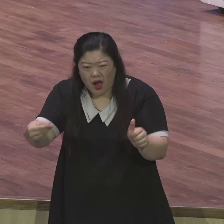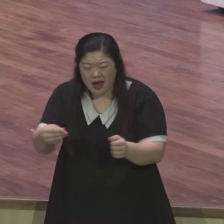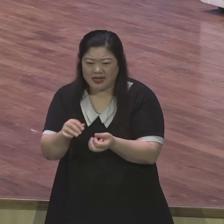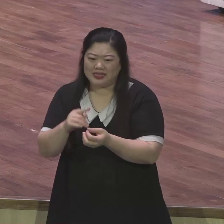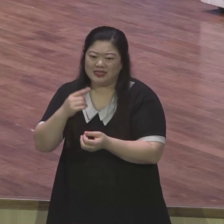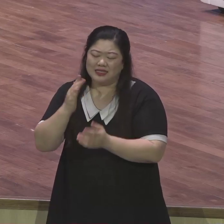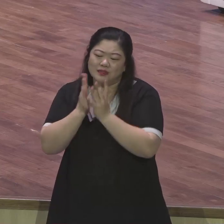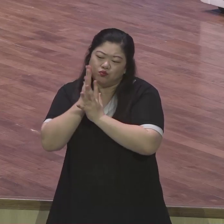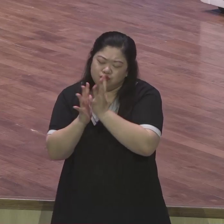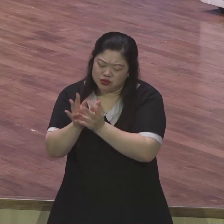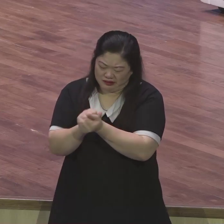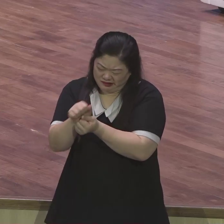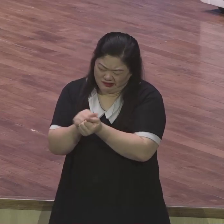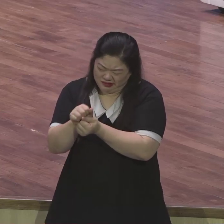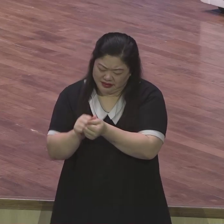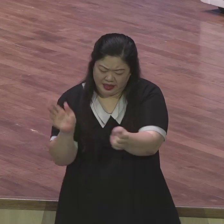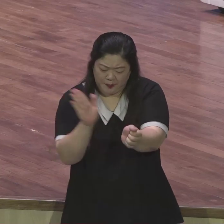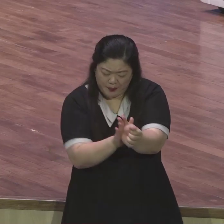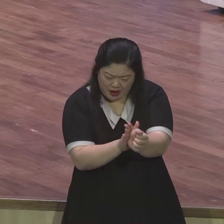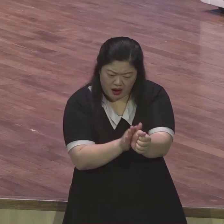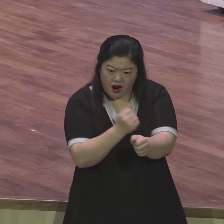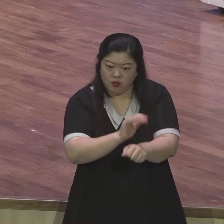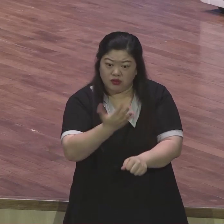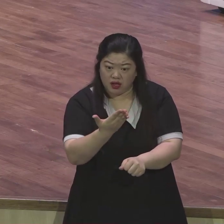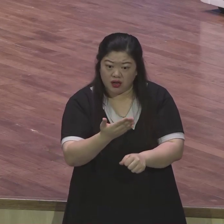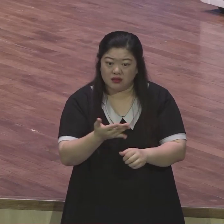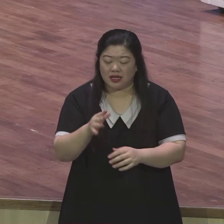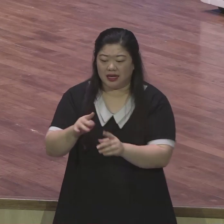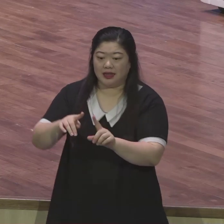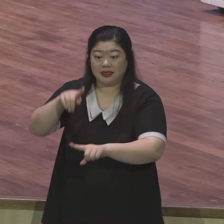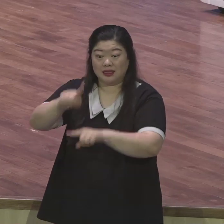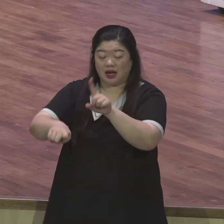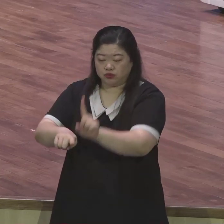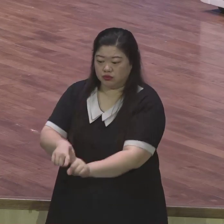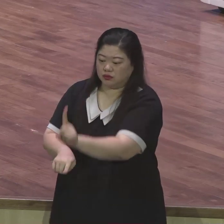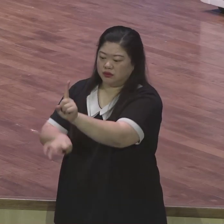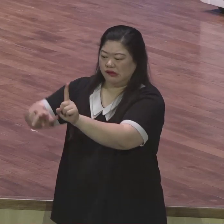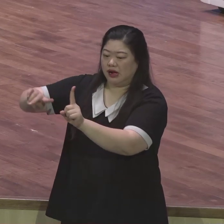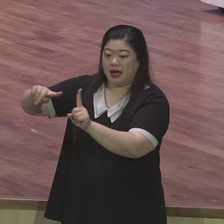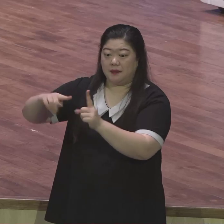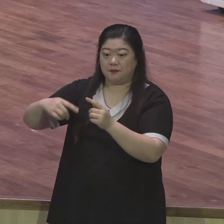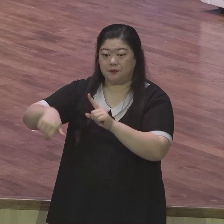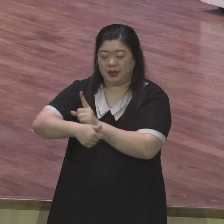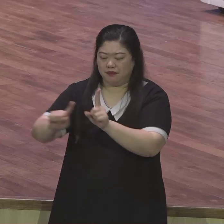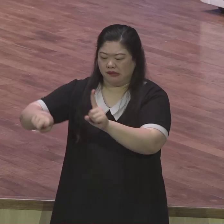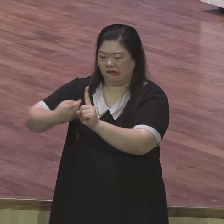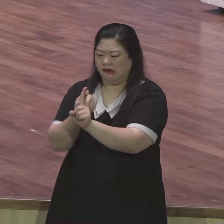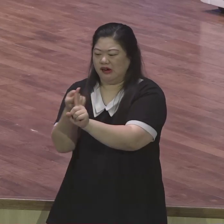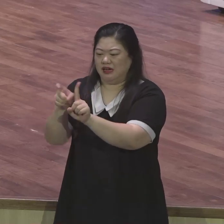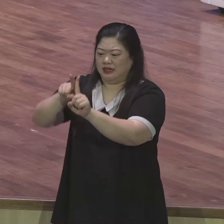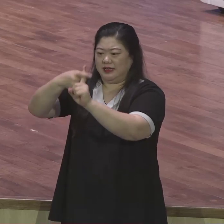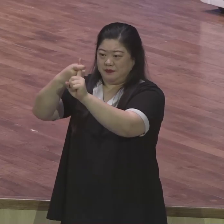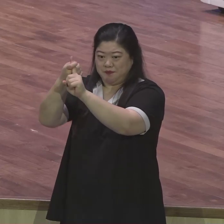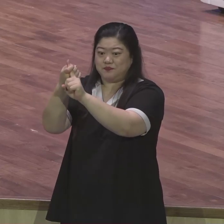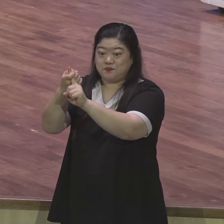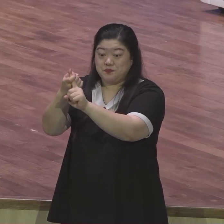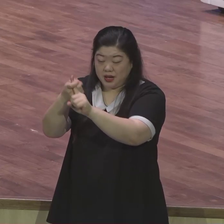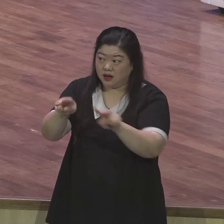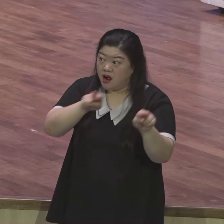바르고 아니요 뱀을 매달아 나무에 매다는 거 그냥 바라보면 산다 열심히 안 바라봐도 됩니다 최선을 다해서 바라보지